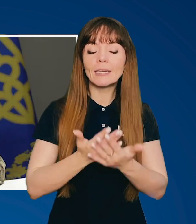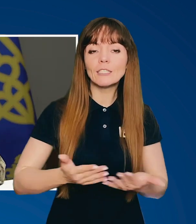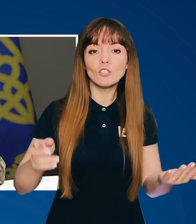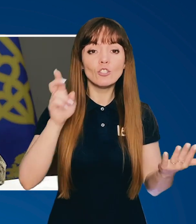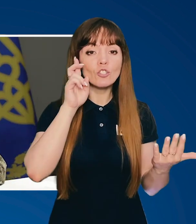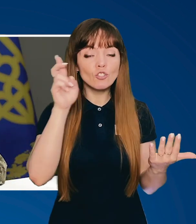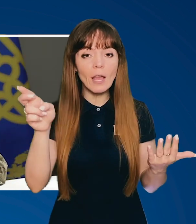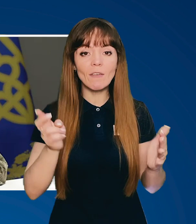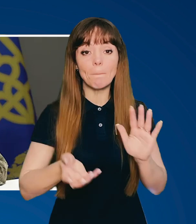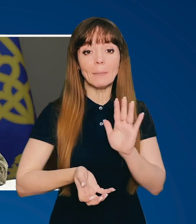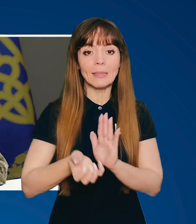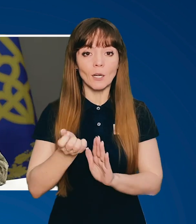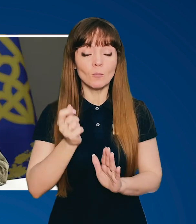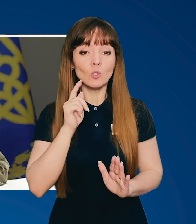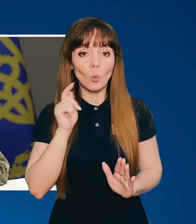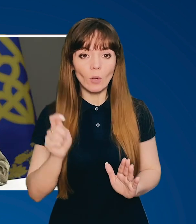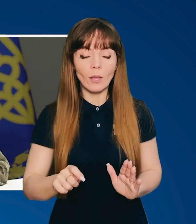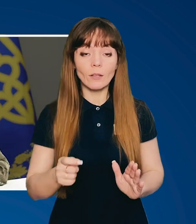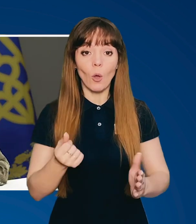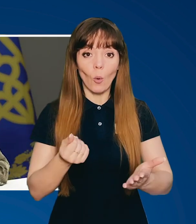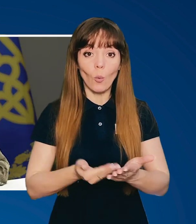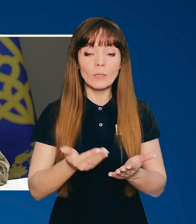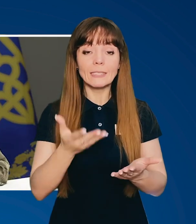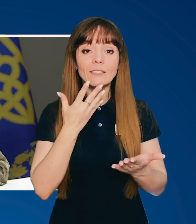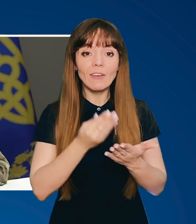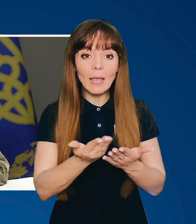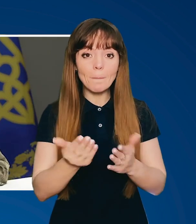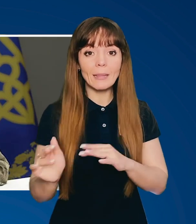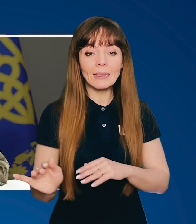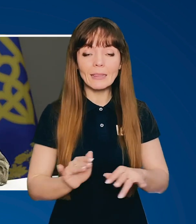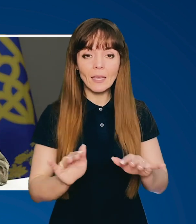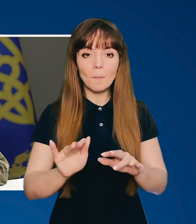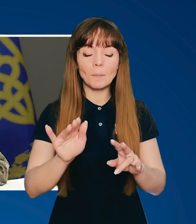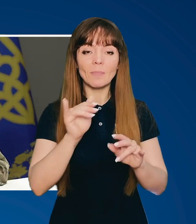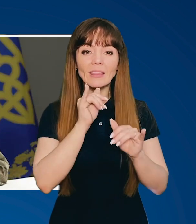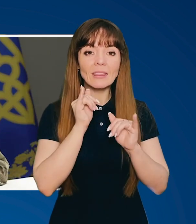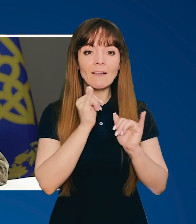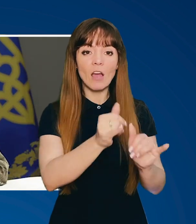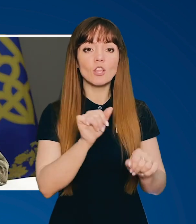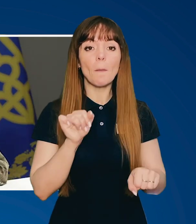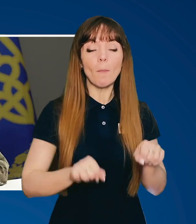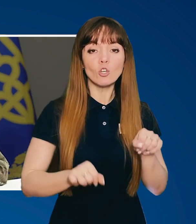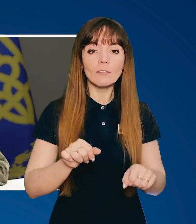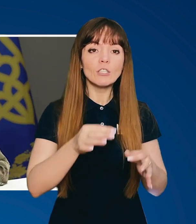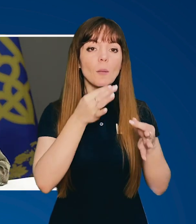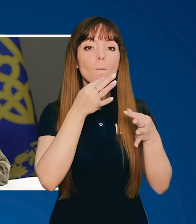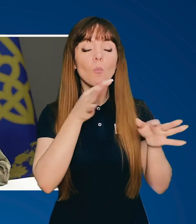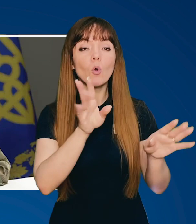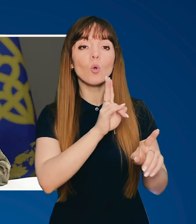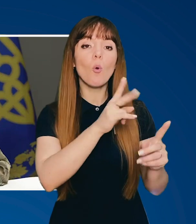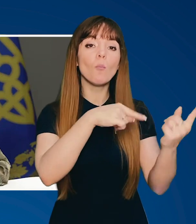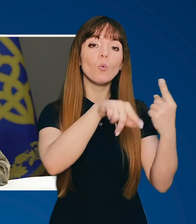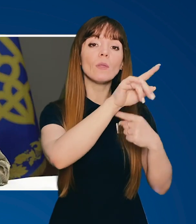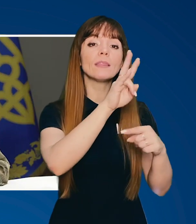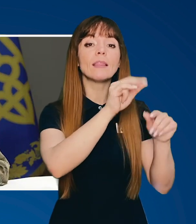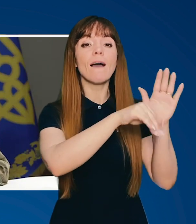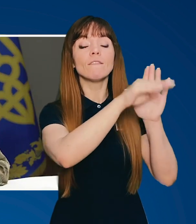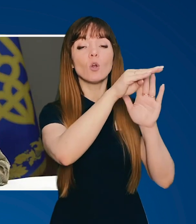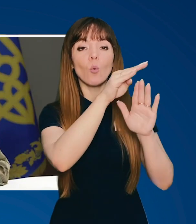різних державах, підтримуючи України, так ось своїми діями не давайте можливості будь-кому там десь наверху